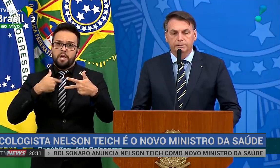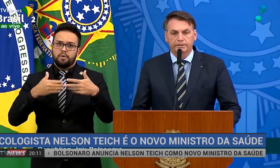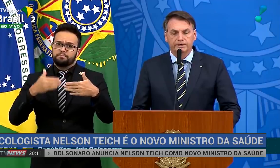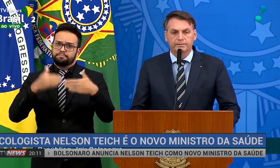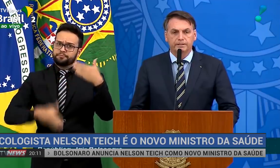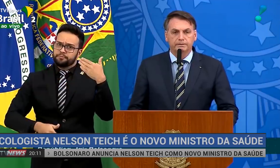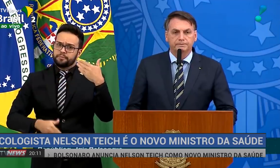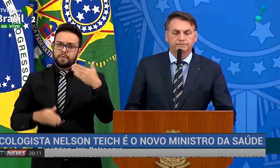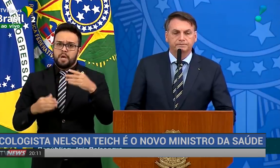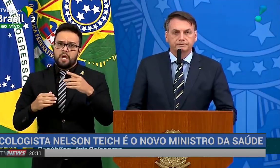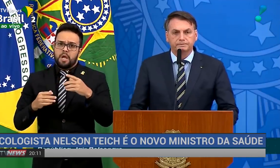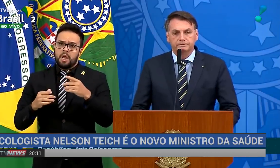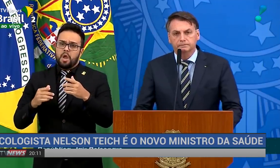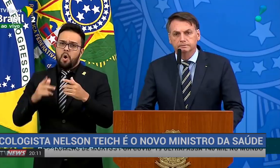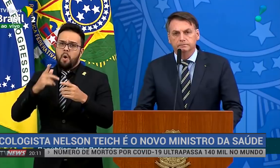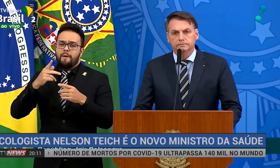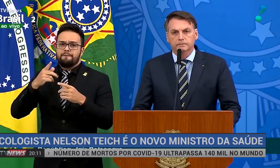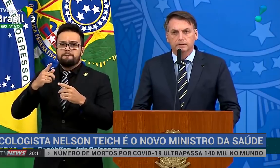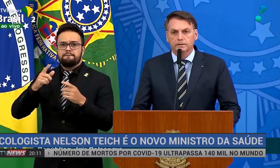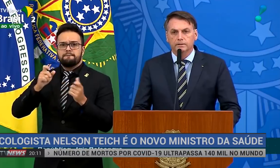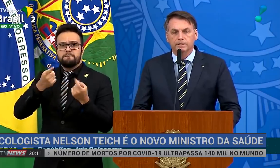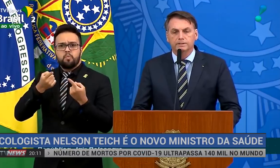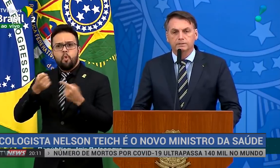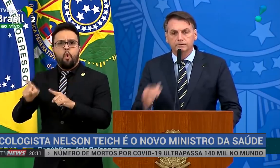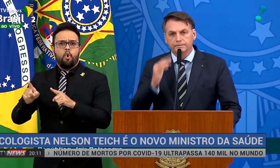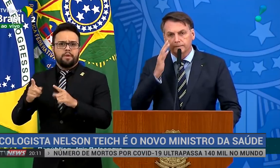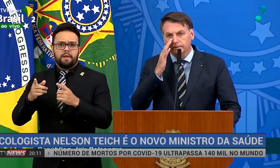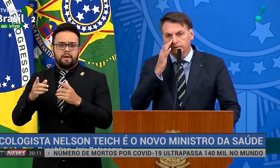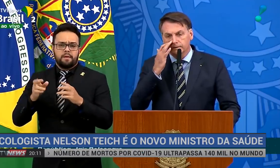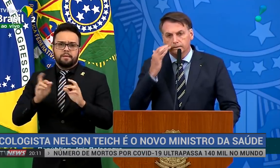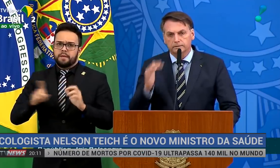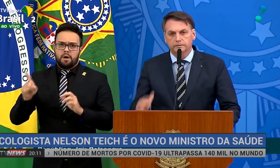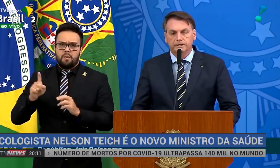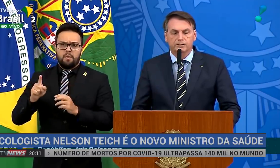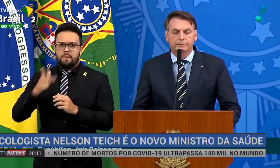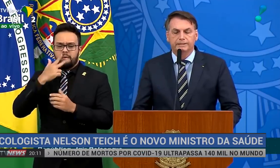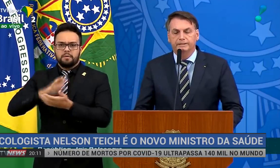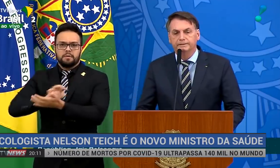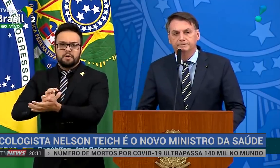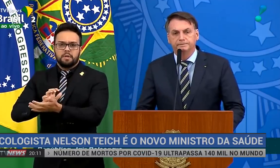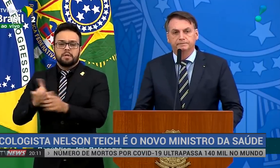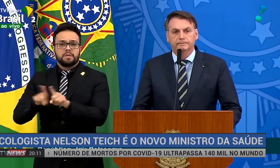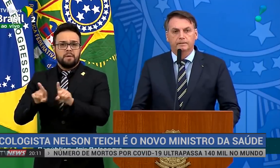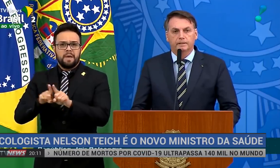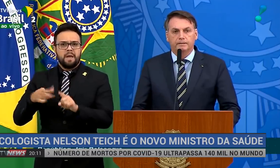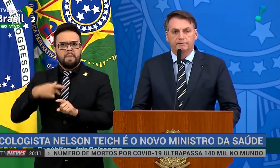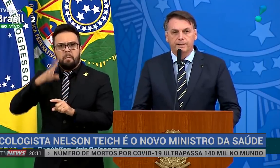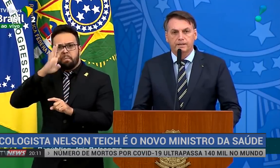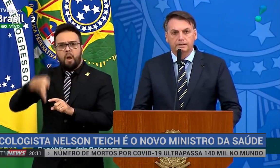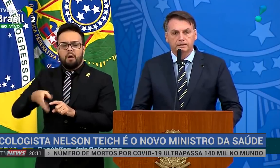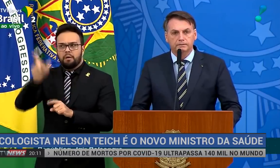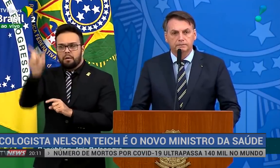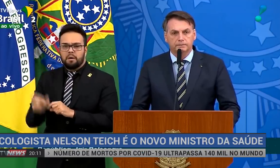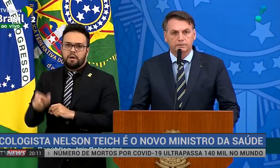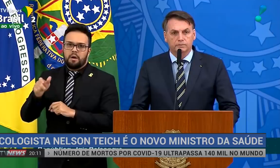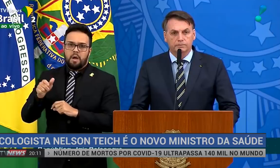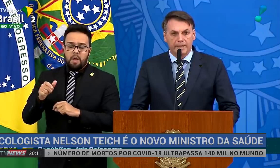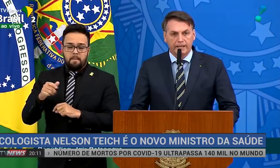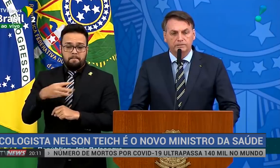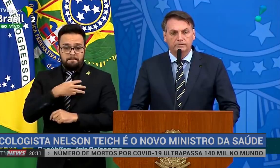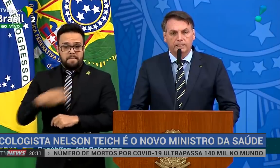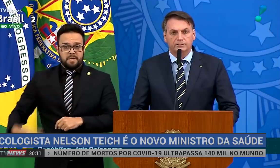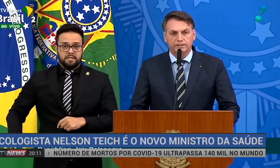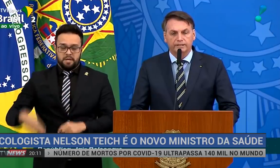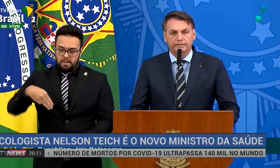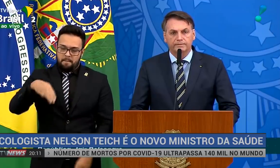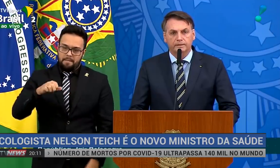condeno, não recrimino e não critico o ministro Mandetta. Ele fez aquilo que,